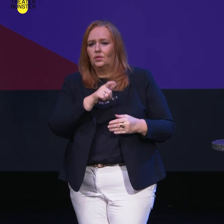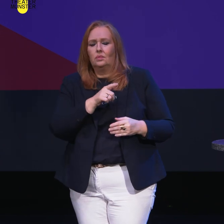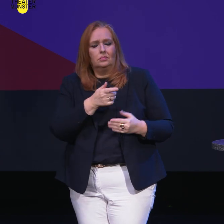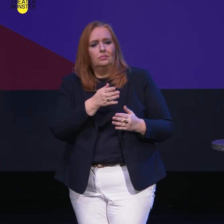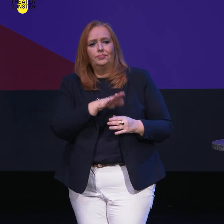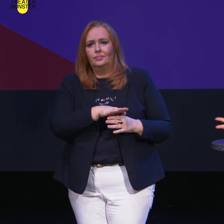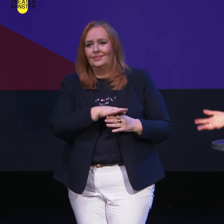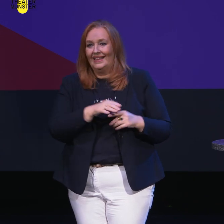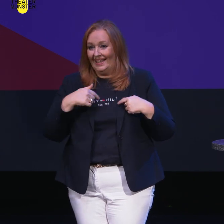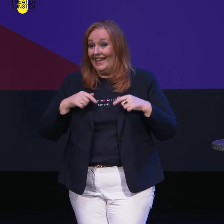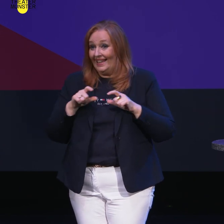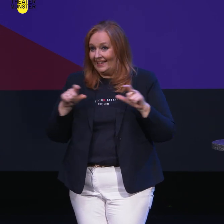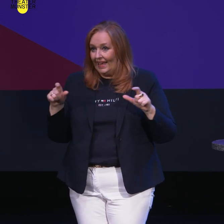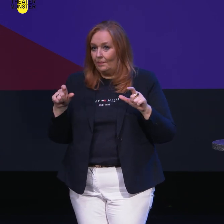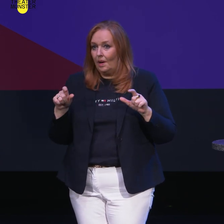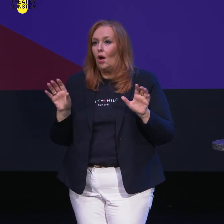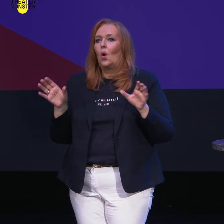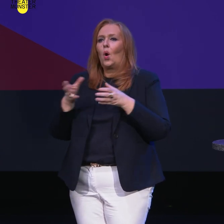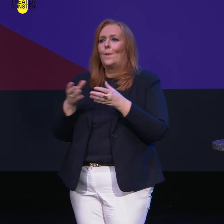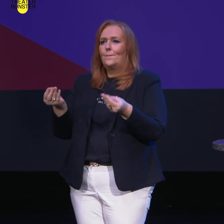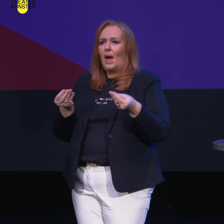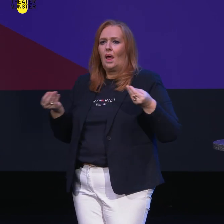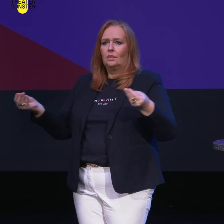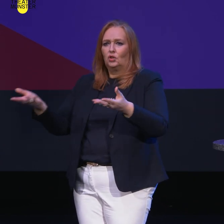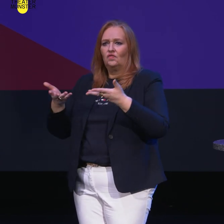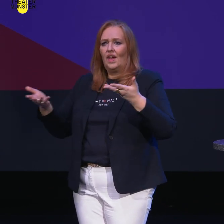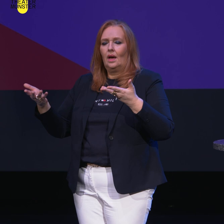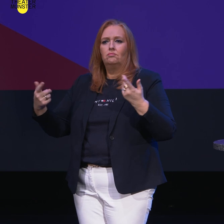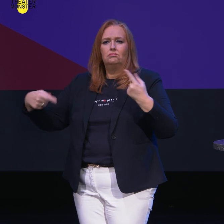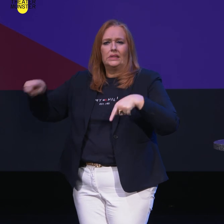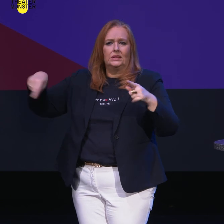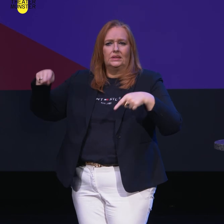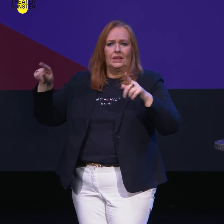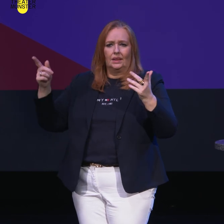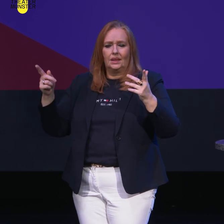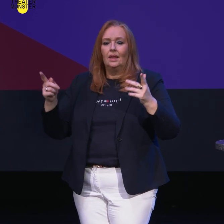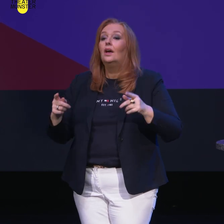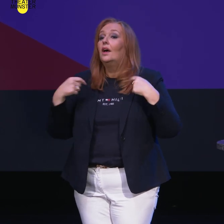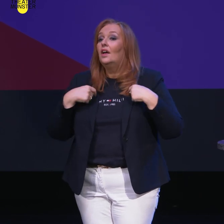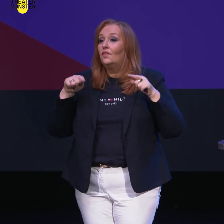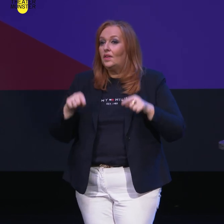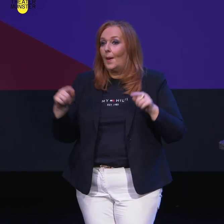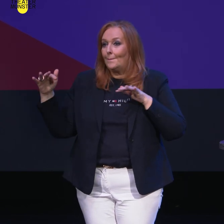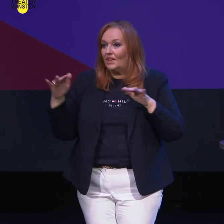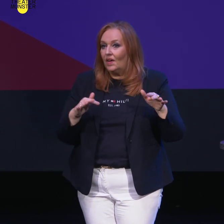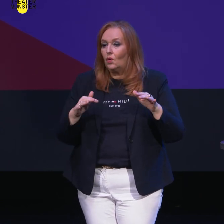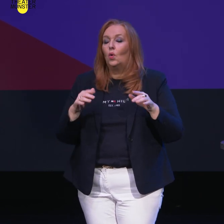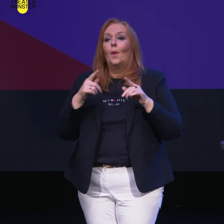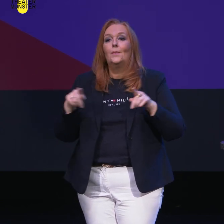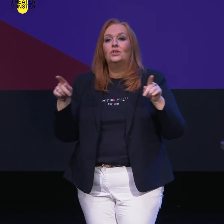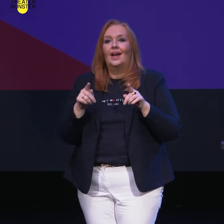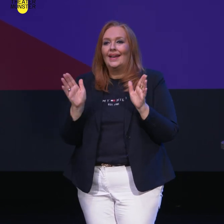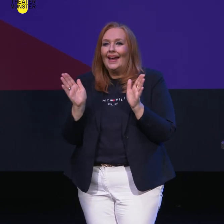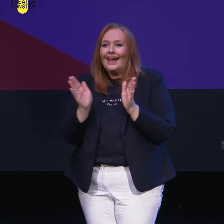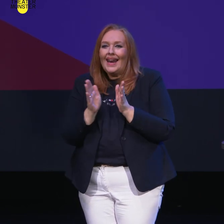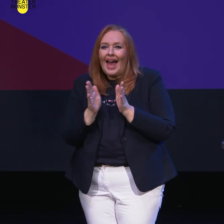Dieses Thema wird in einer Club-Atmosphäre getanzt und wir haben Mitwirkung von der Munsterana ganz